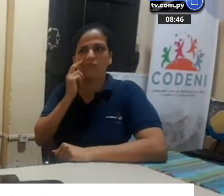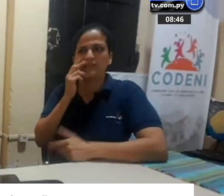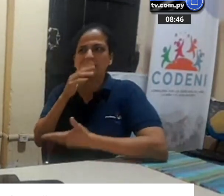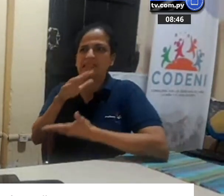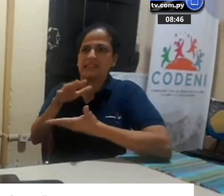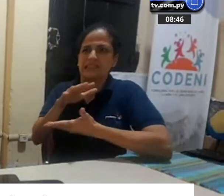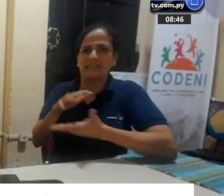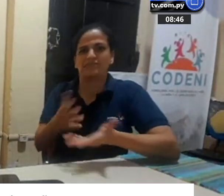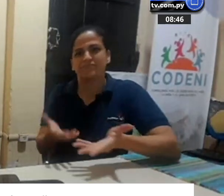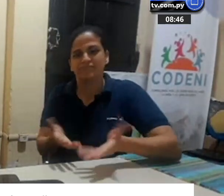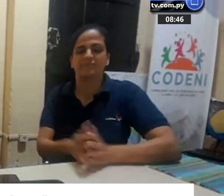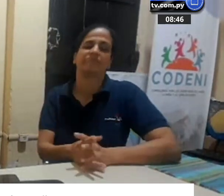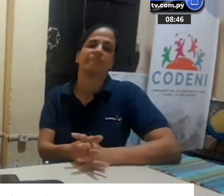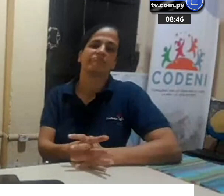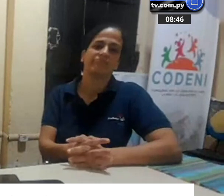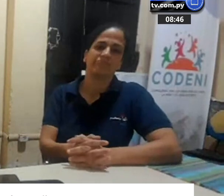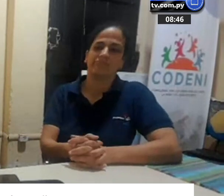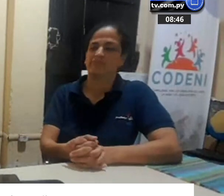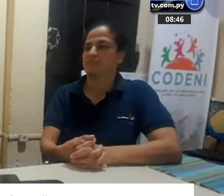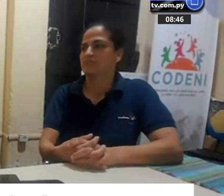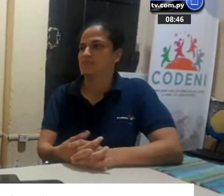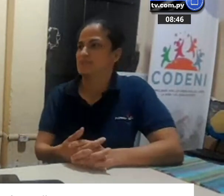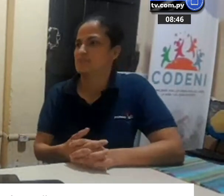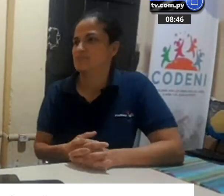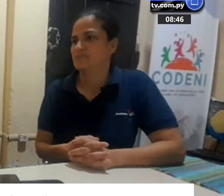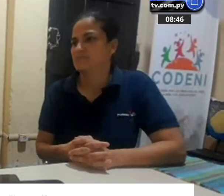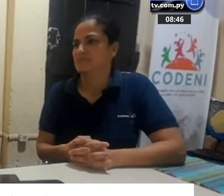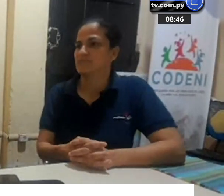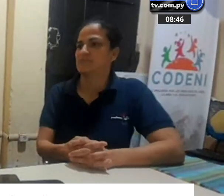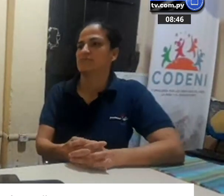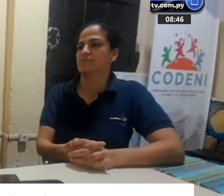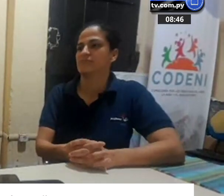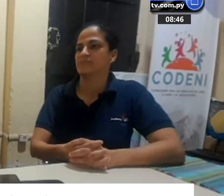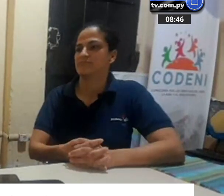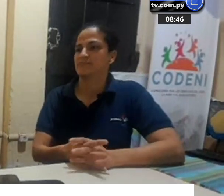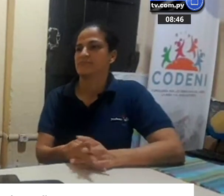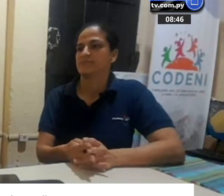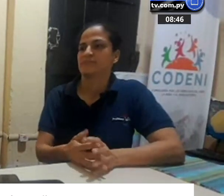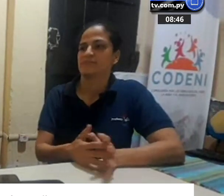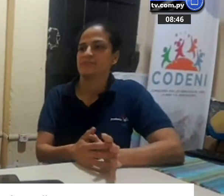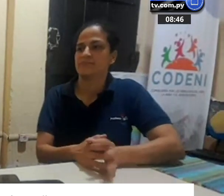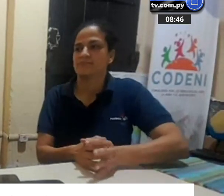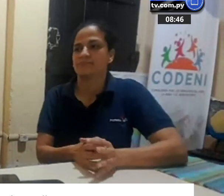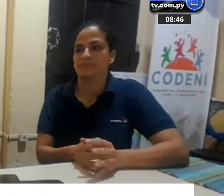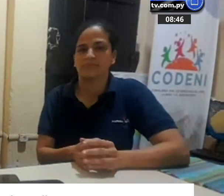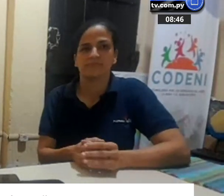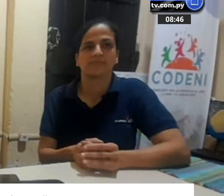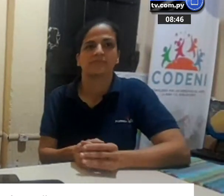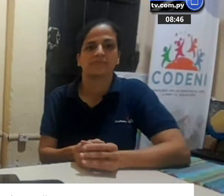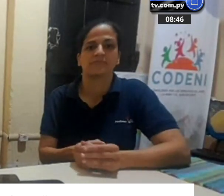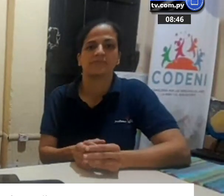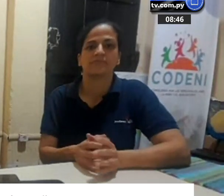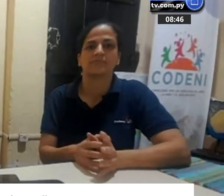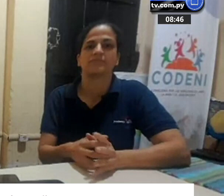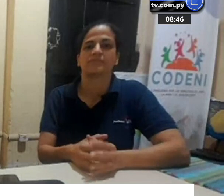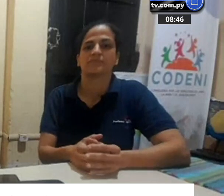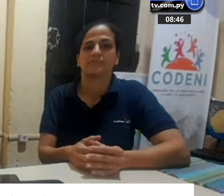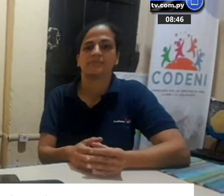porque están en sus casas. Y entonces es llegar hasta ellos para poder lograr. Hoy día, ¿cómo ven la